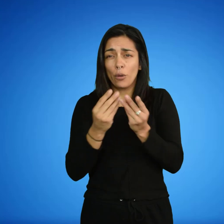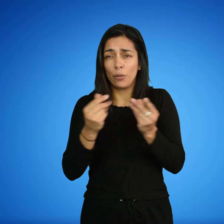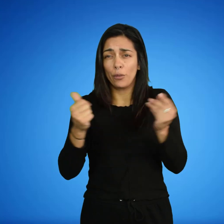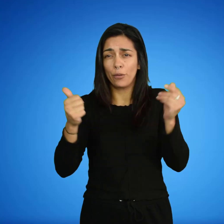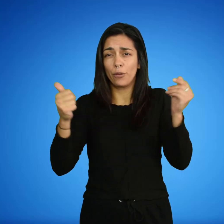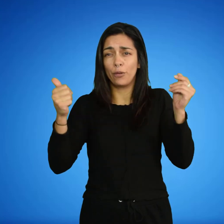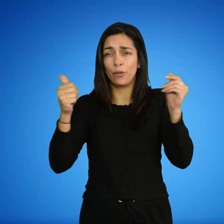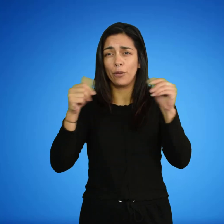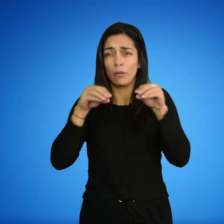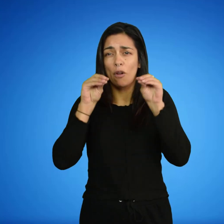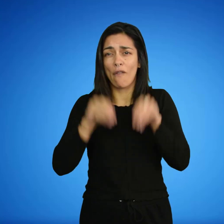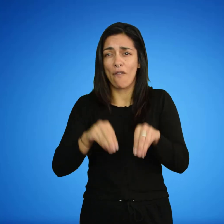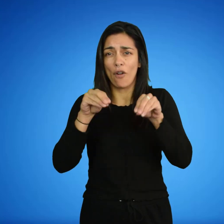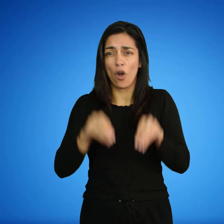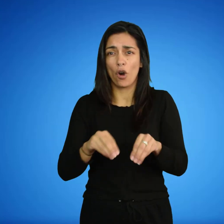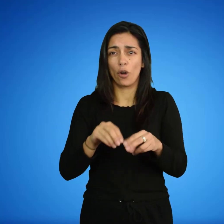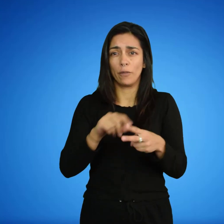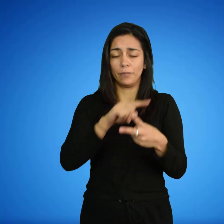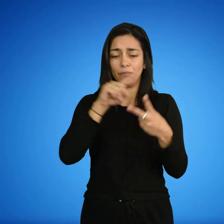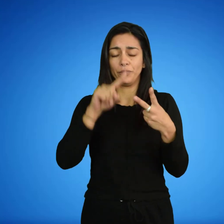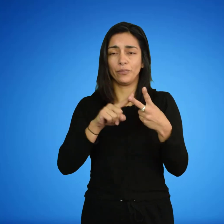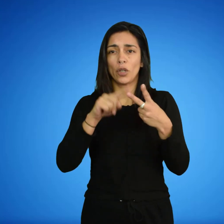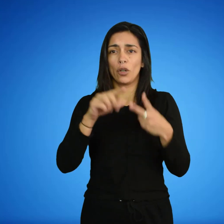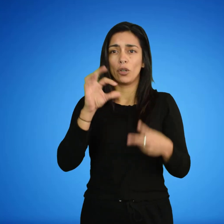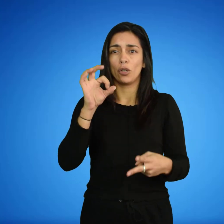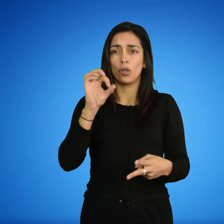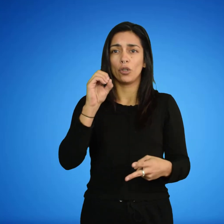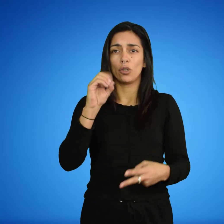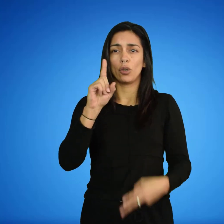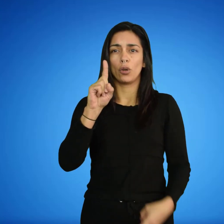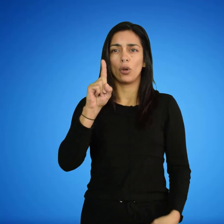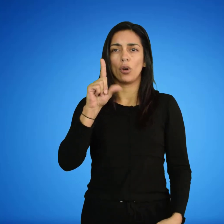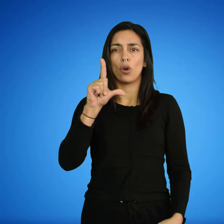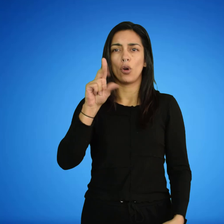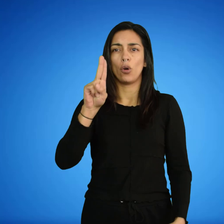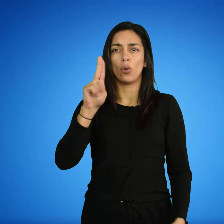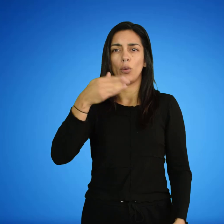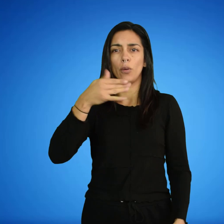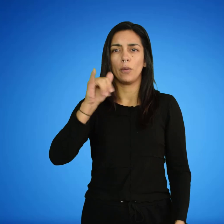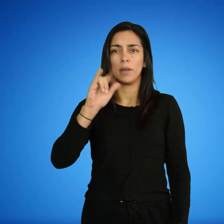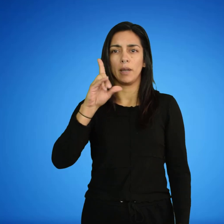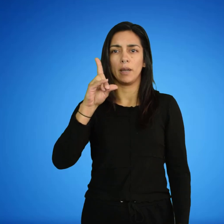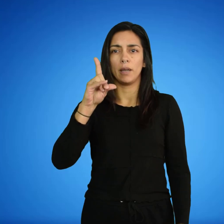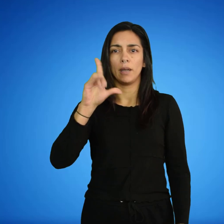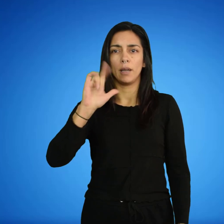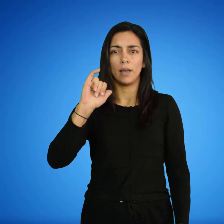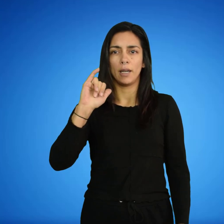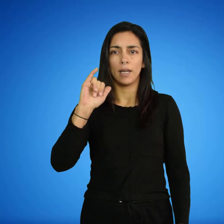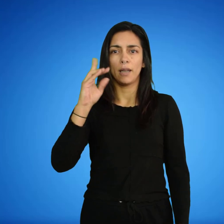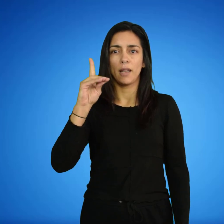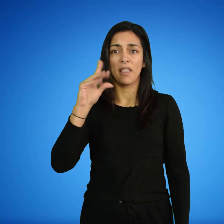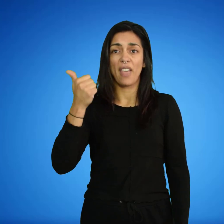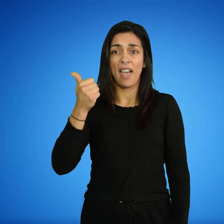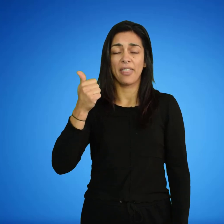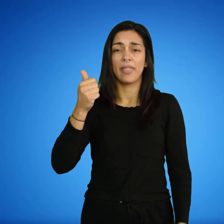Solubilidad. Para que dos sustancias formen un sistema homogéneo o que una sustancia se disuelva en otra,